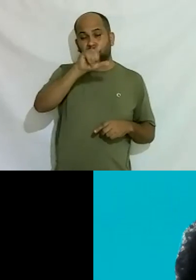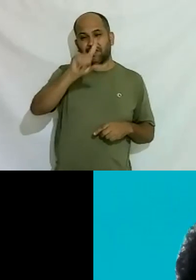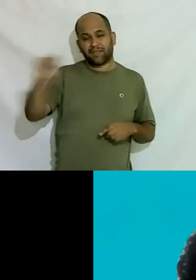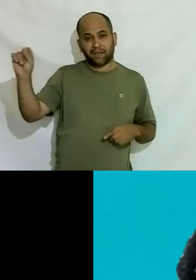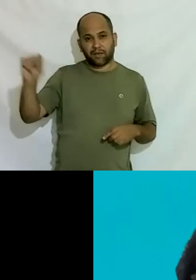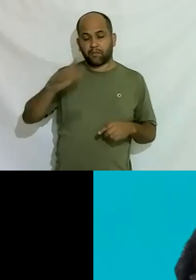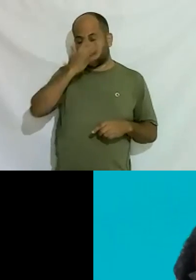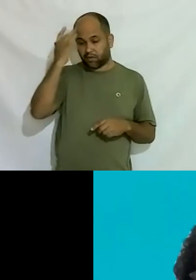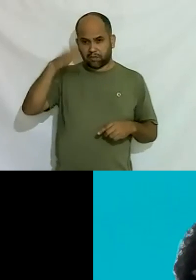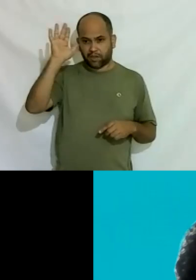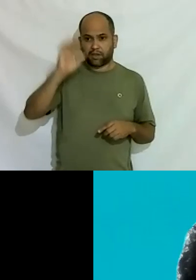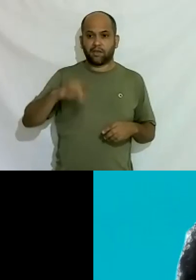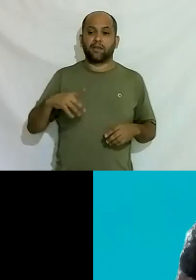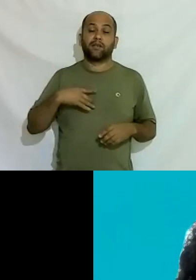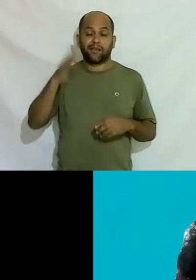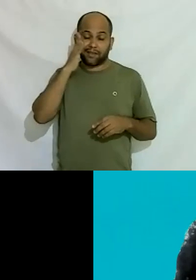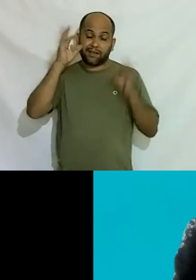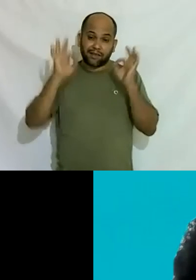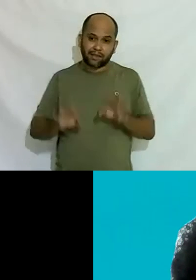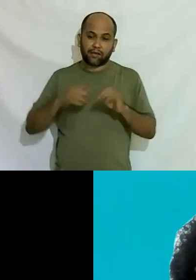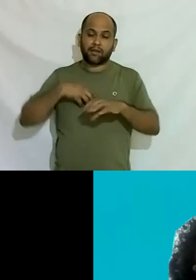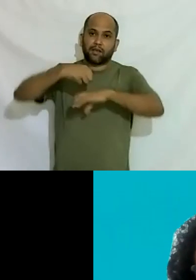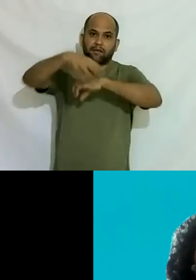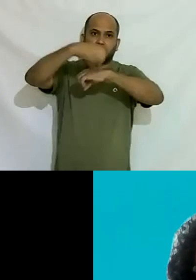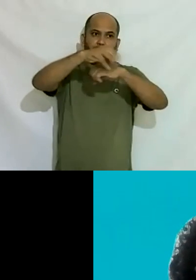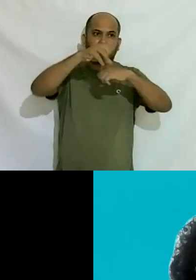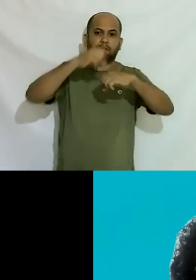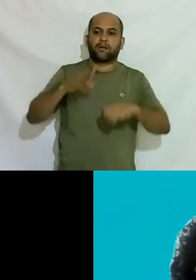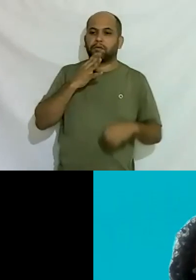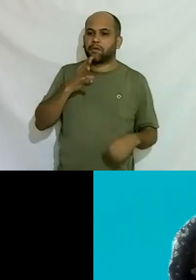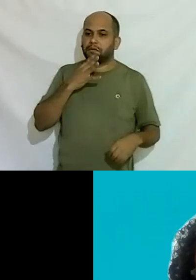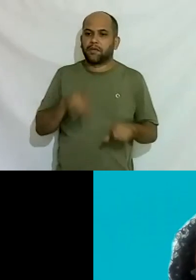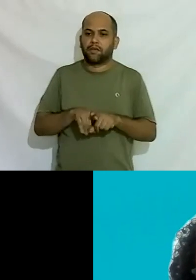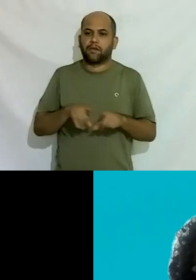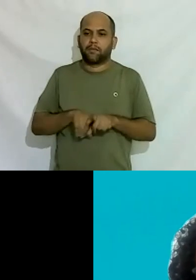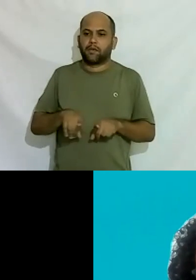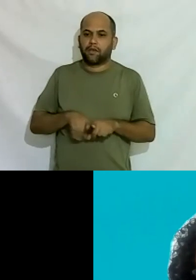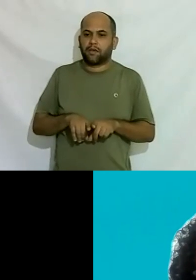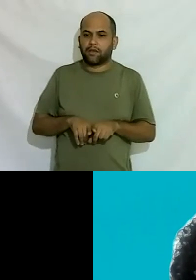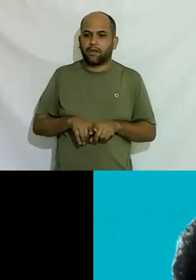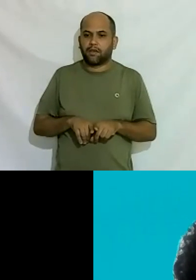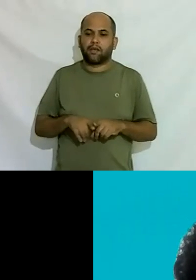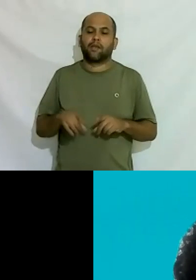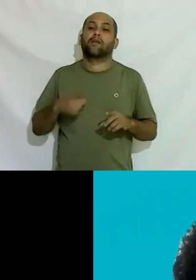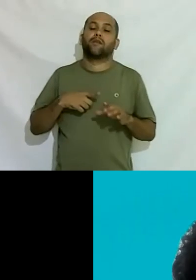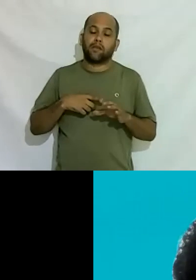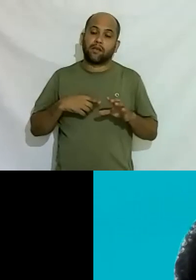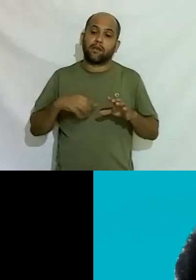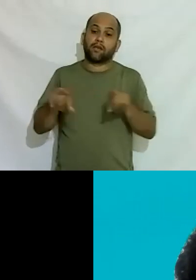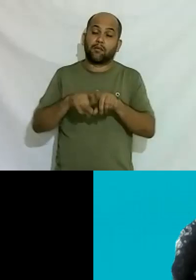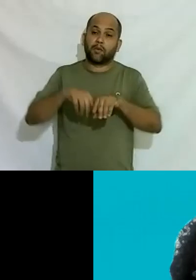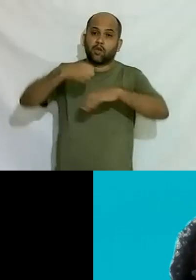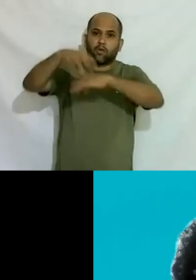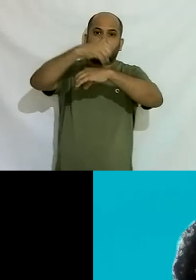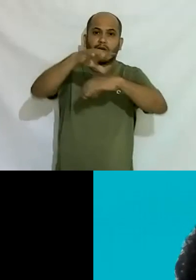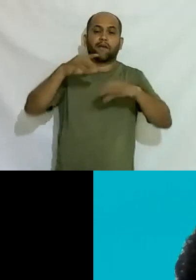pessoas e eu tenho certeza que elas vão reproduzir esses conhecimentos que você falou e reverberar tudo isso para os amigos para